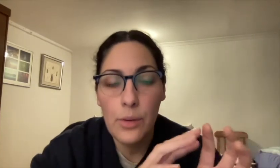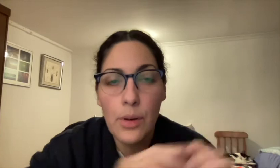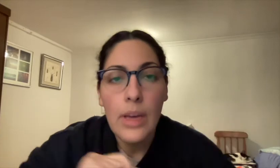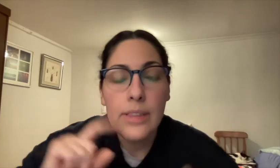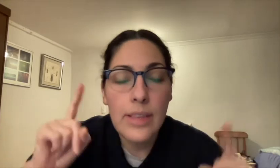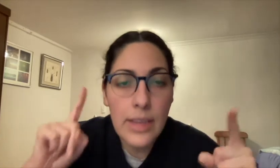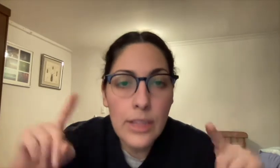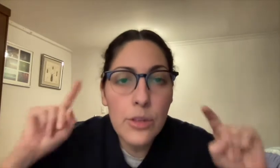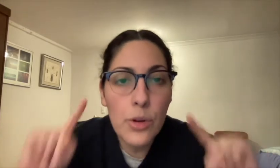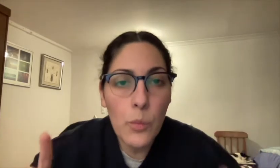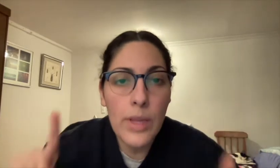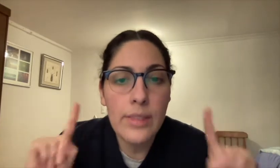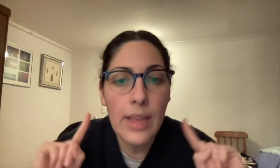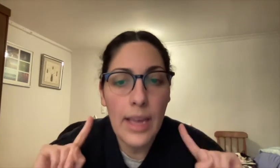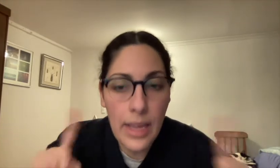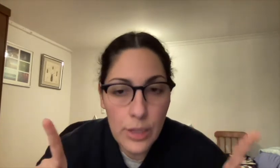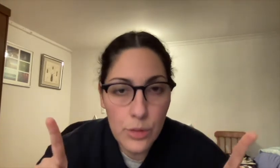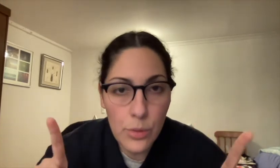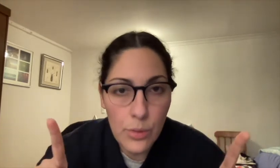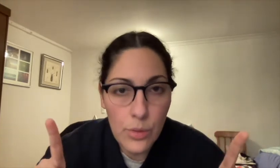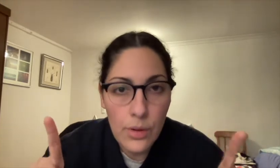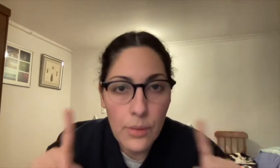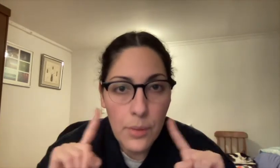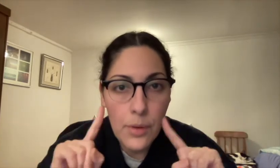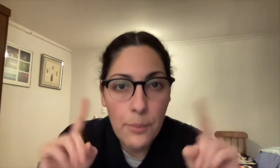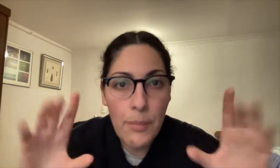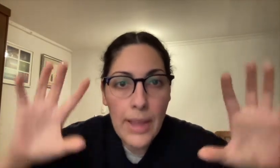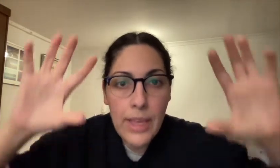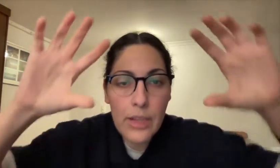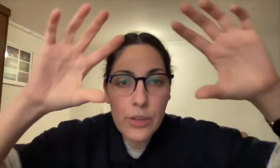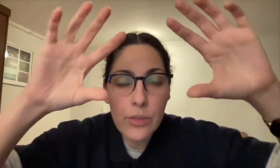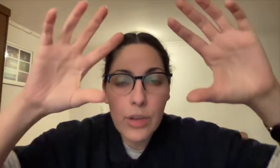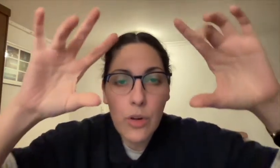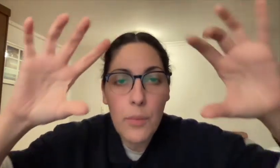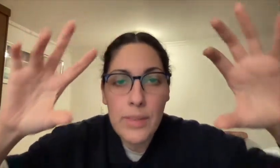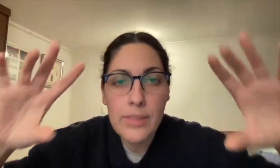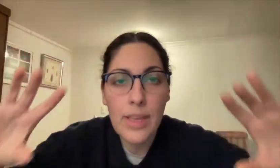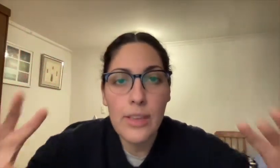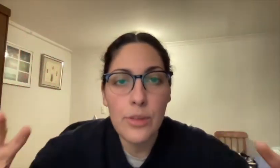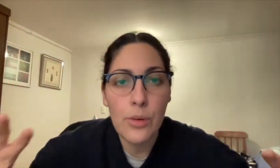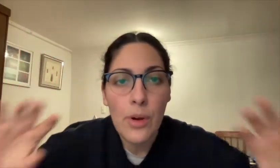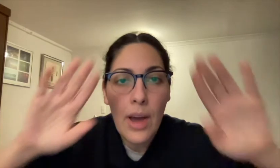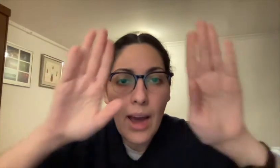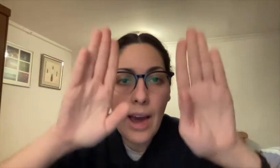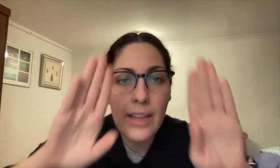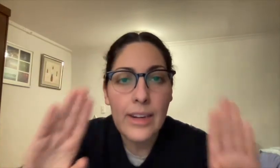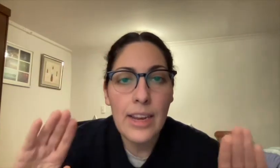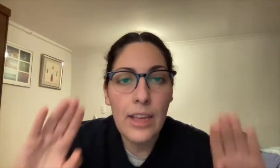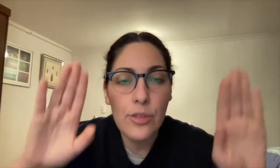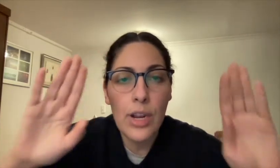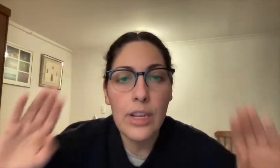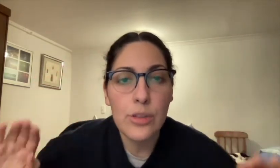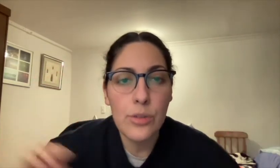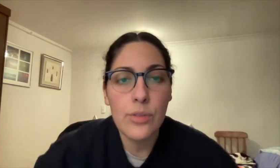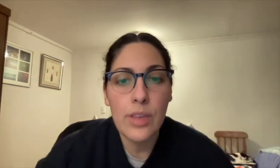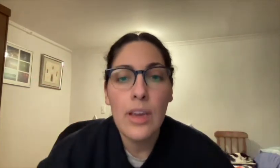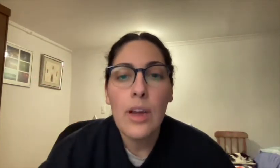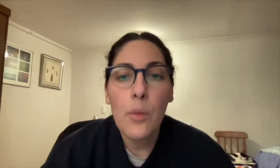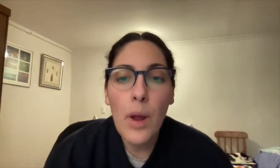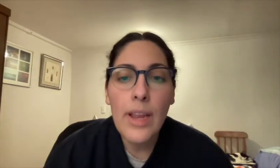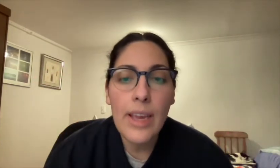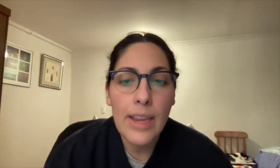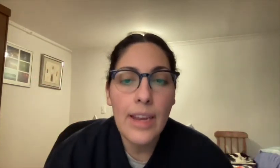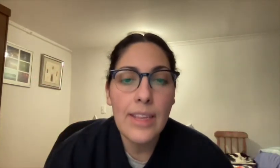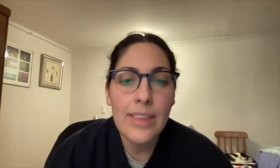de estado. Teniendo en cuenta esto, vayan entonces comenzando a relacionar entonces